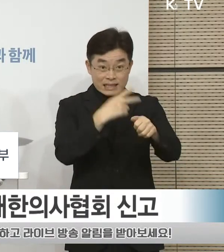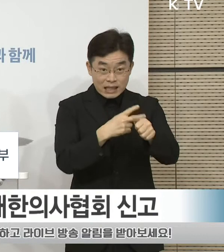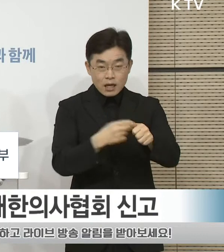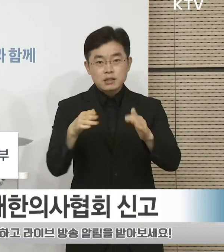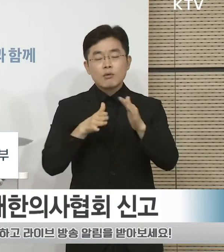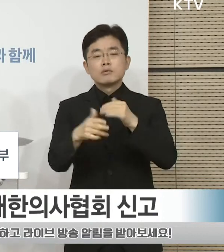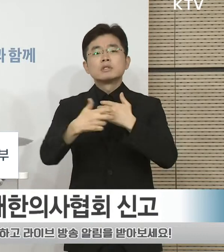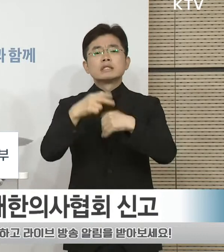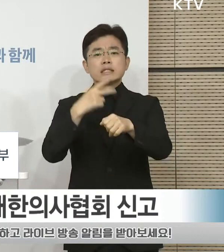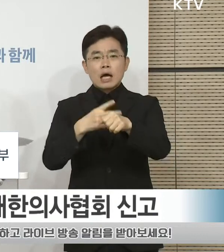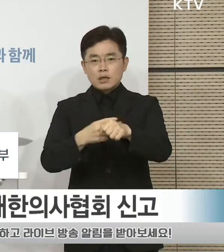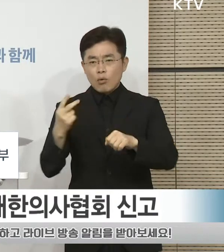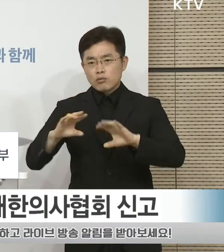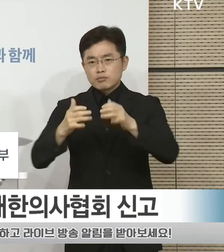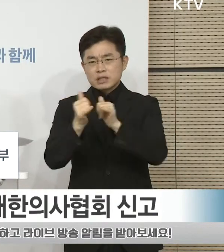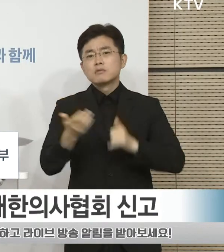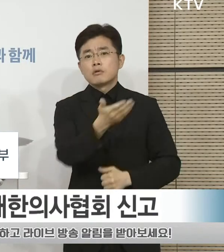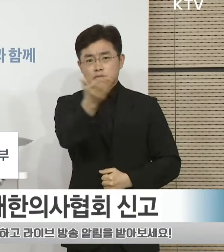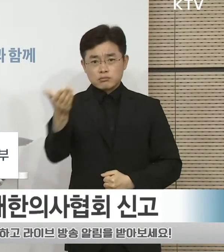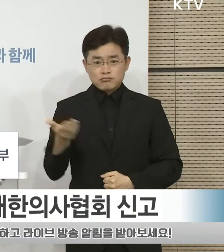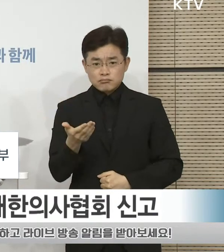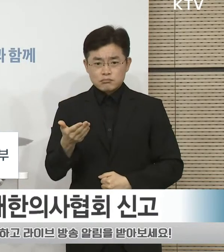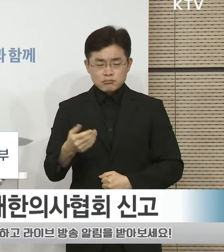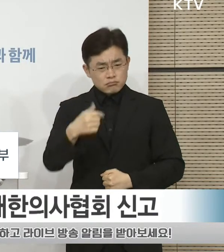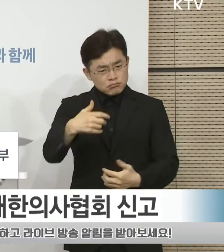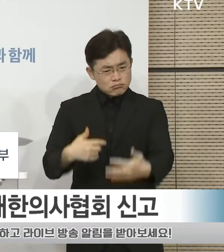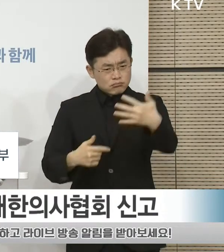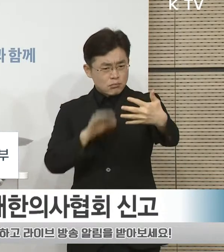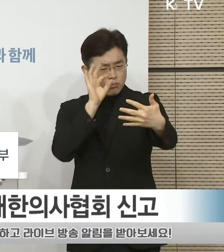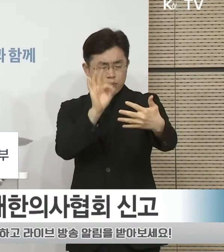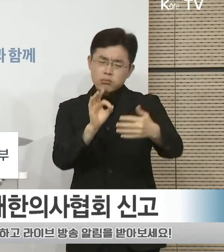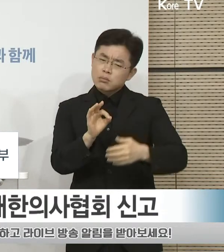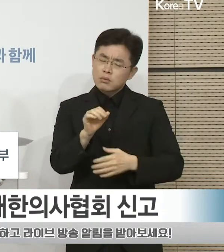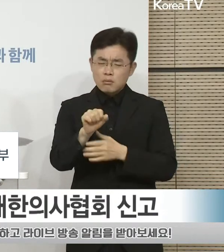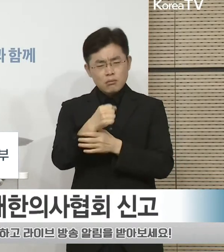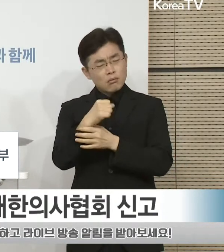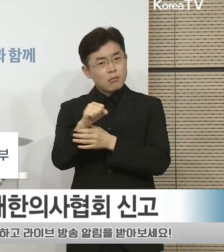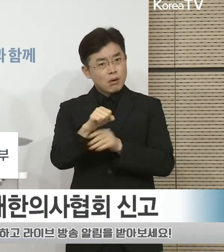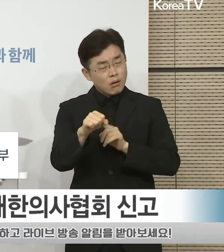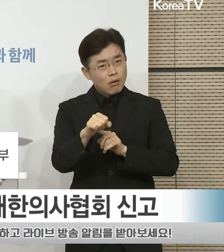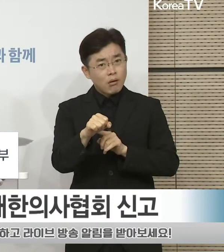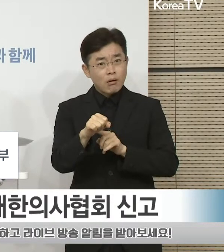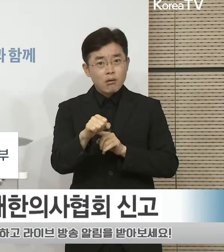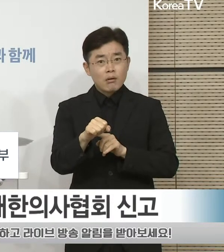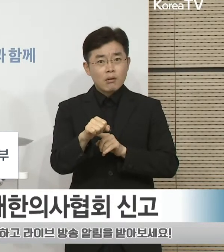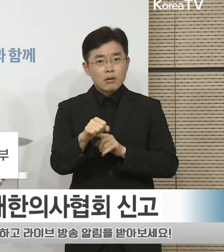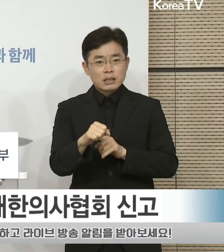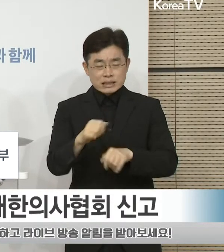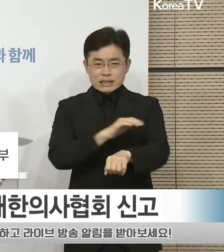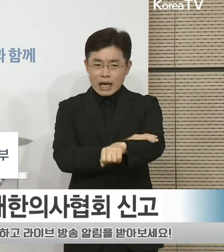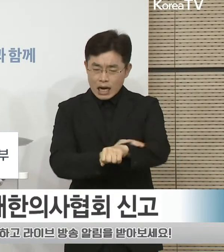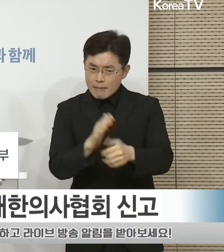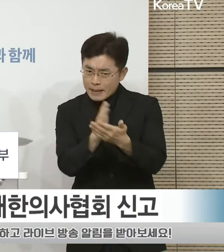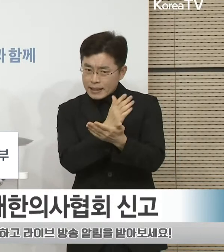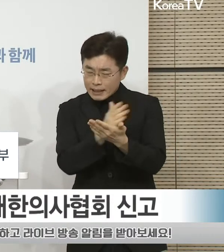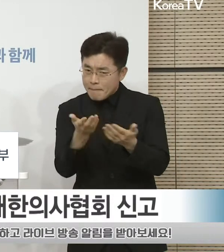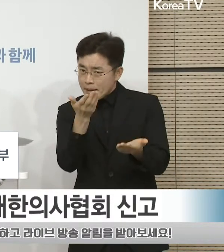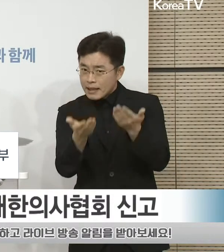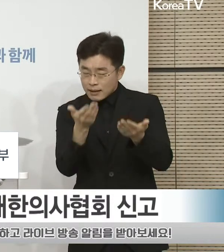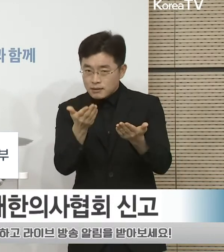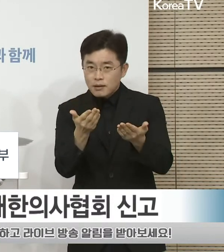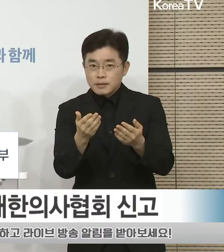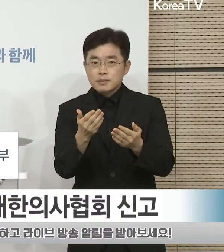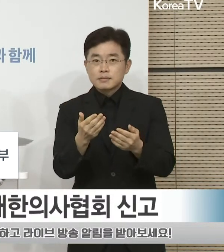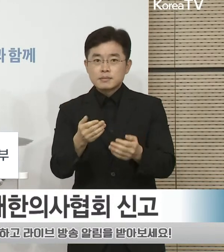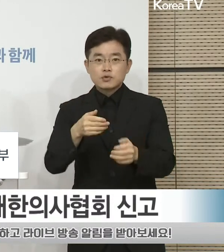여러분들께서도 뉴스를 접했을 때 이성적인 판단을 위하여 항상 사실 여부를 꼼꼼히 확인하여 주시기를